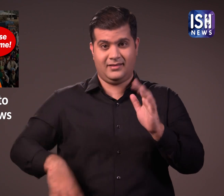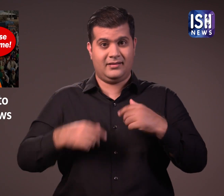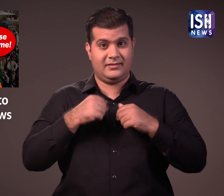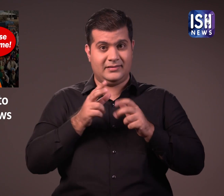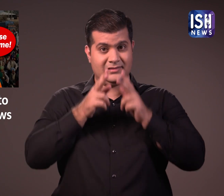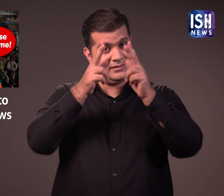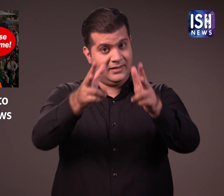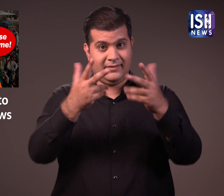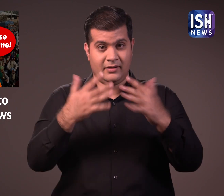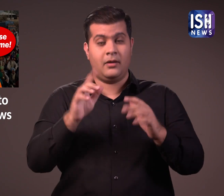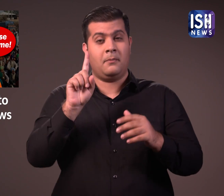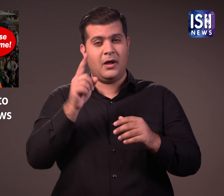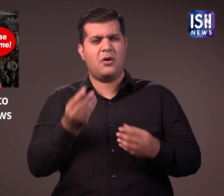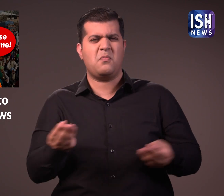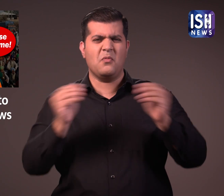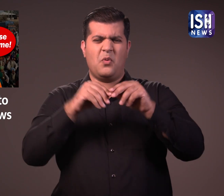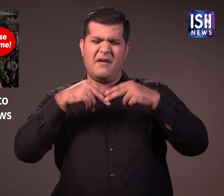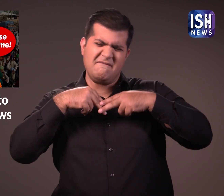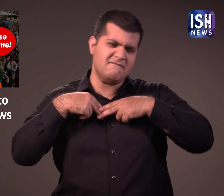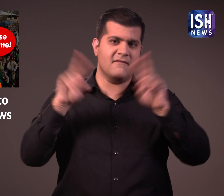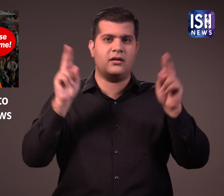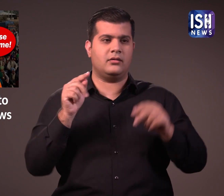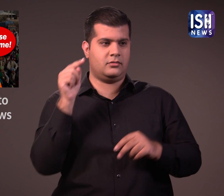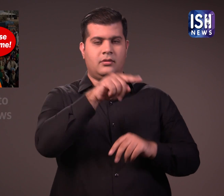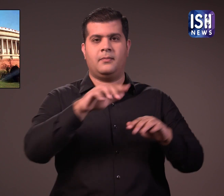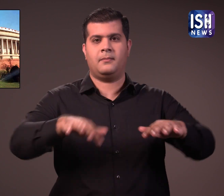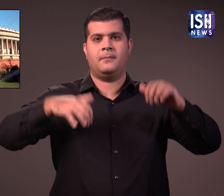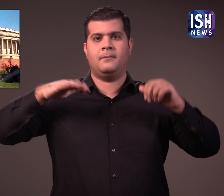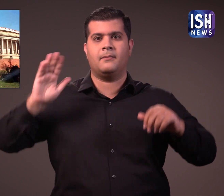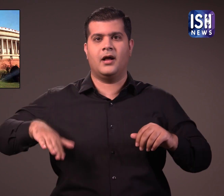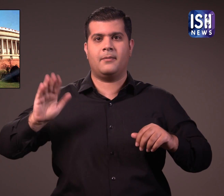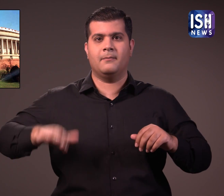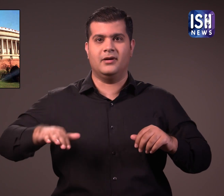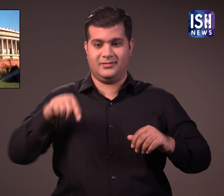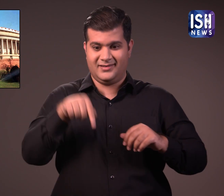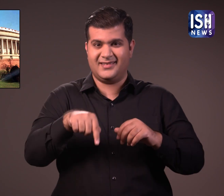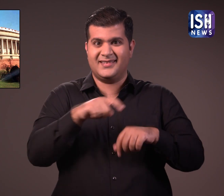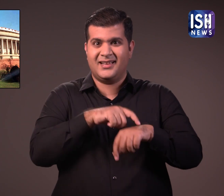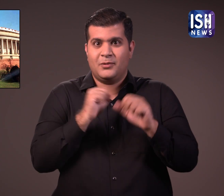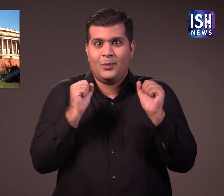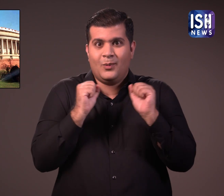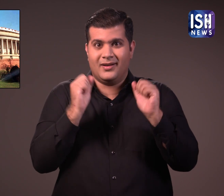सांसत के शीत कालिन 17 में हम तीनों कानुनों को निरस्त करने की प्रक्रिया को पूरा कर देंगे